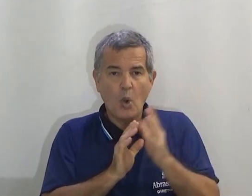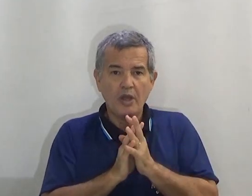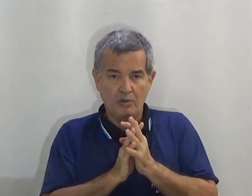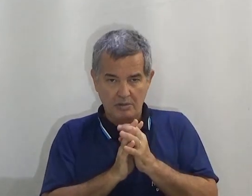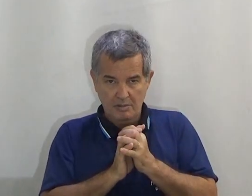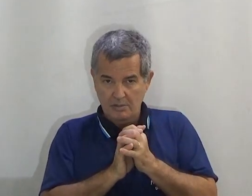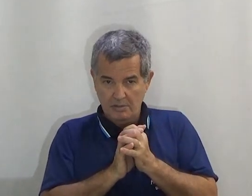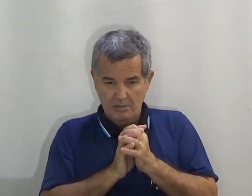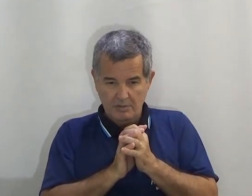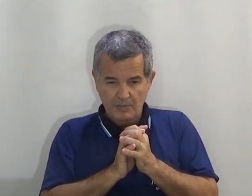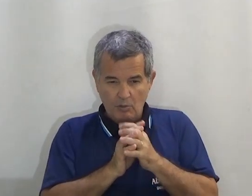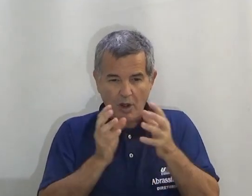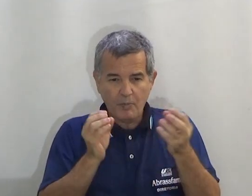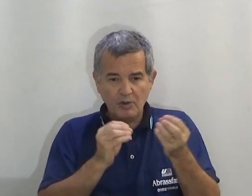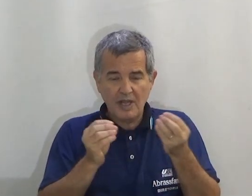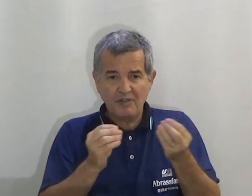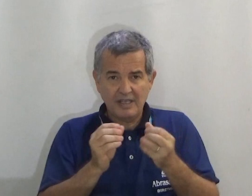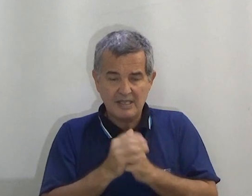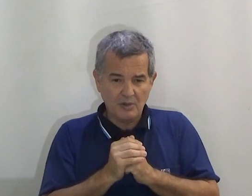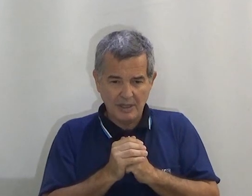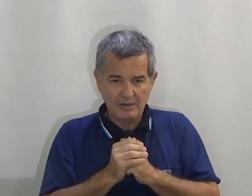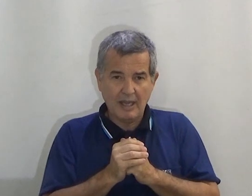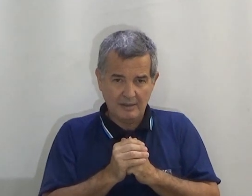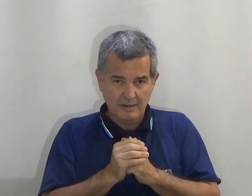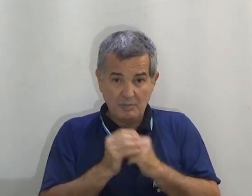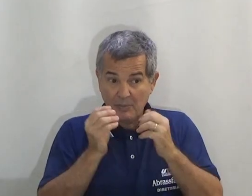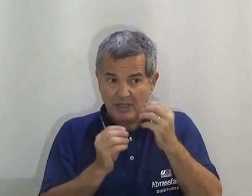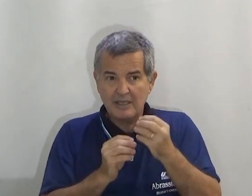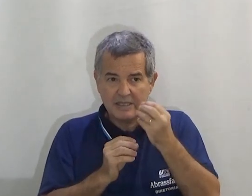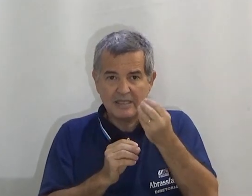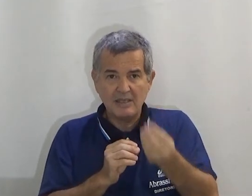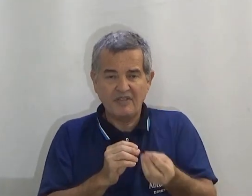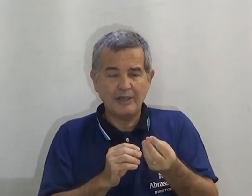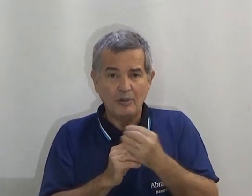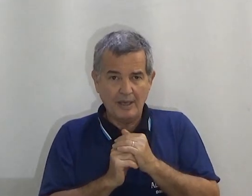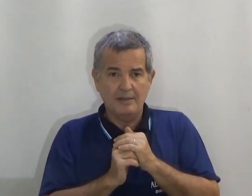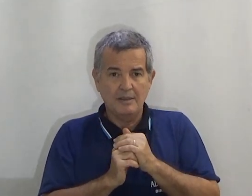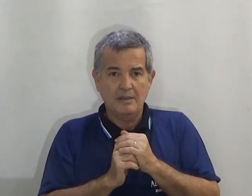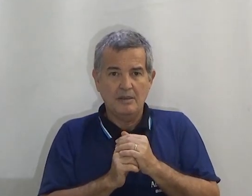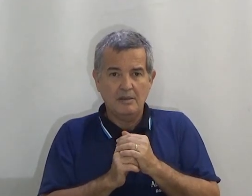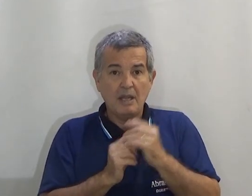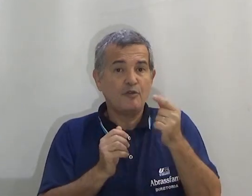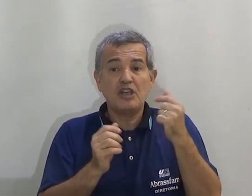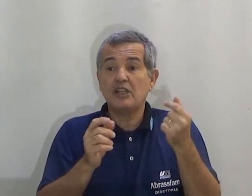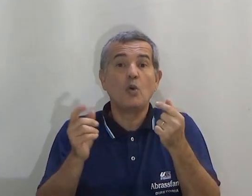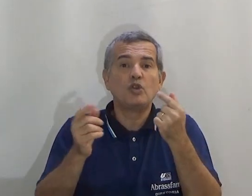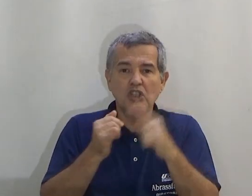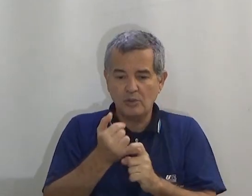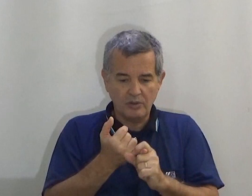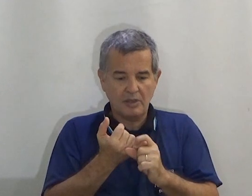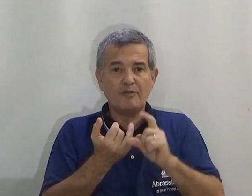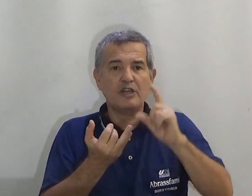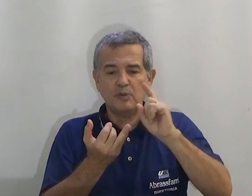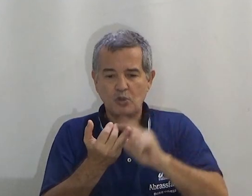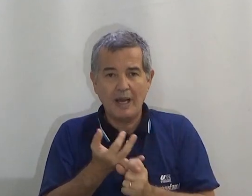viu. Correu. Qual o ponto de referencial que ele está. Para poder dizer se de fato era. Quem foi que deu o